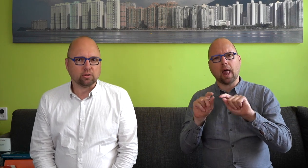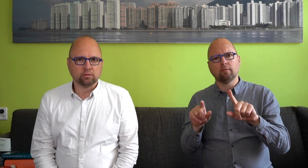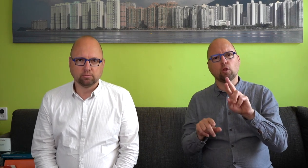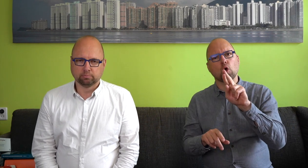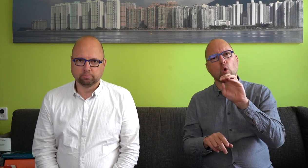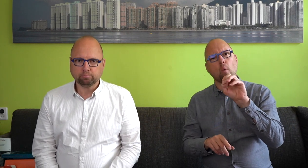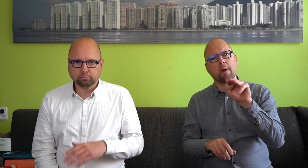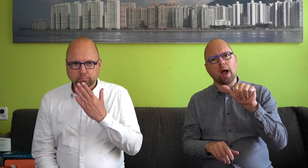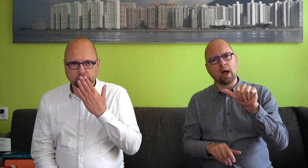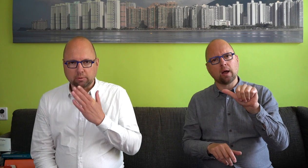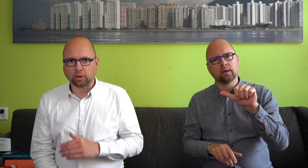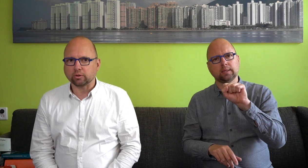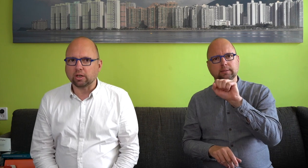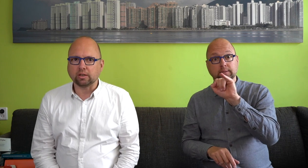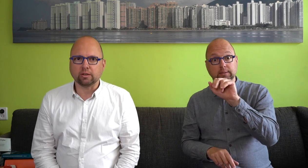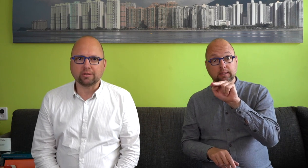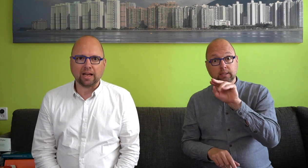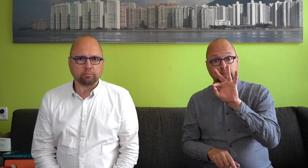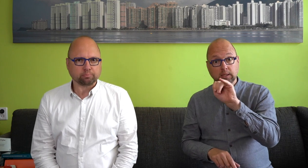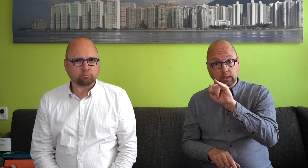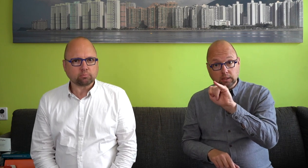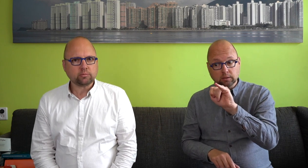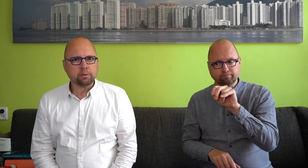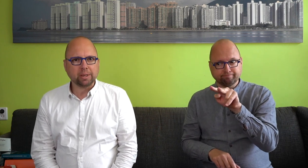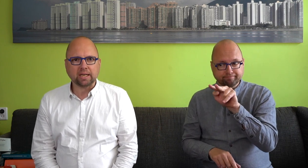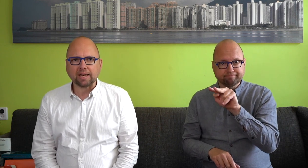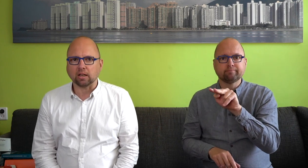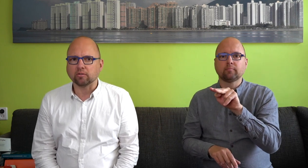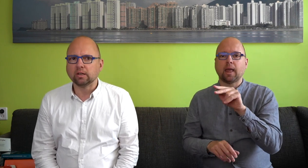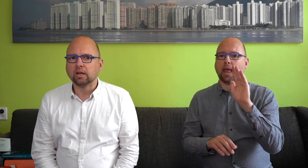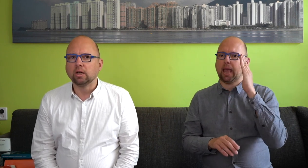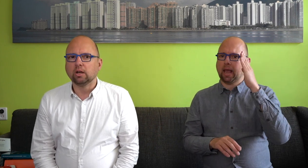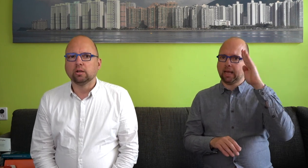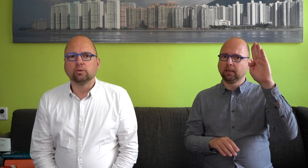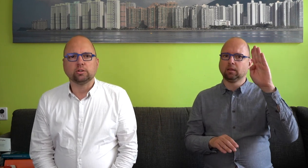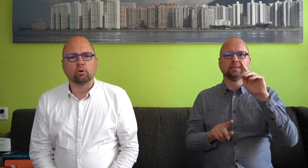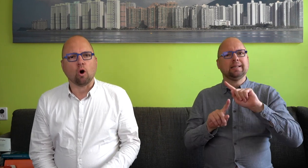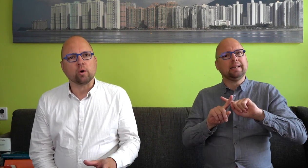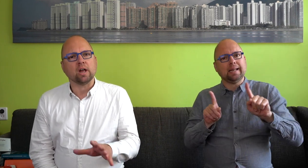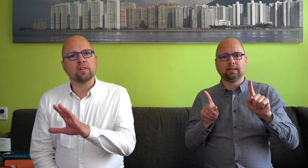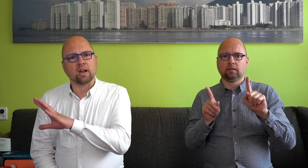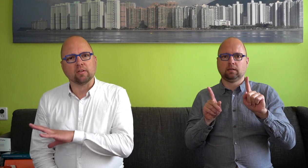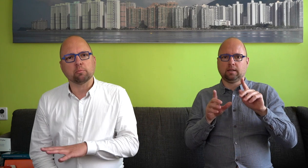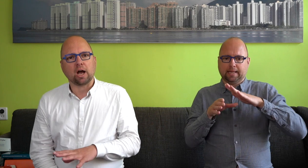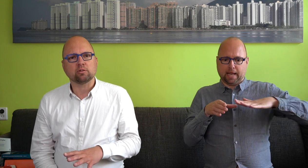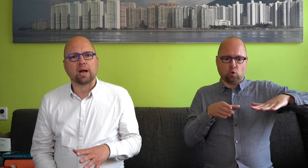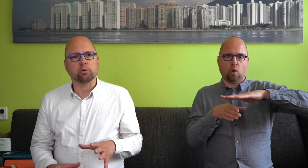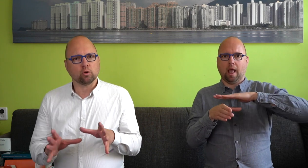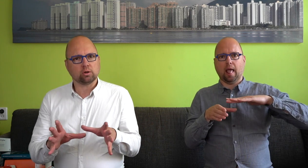talen binnen Nederland. Dus die worden ook in andere landen gebruikt, maar hebben toch,